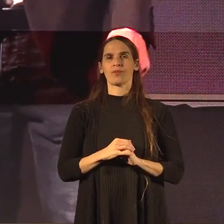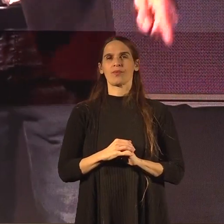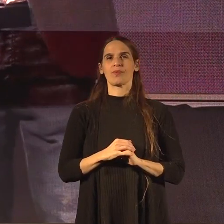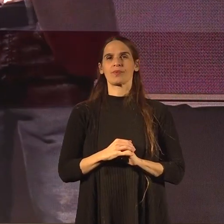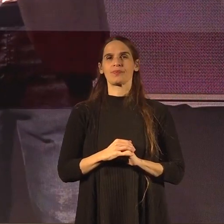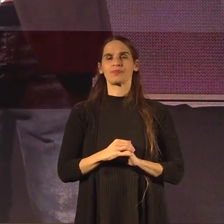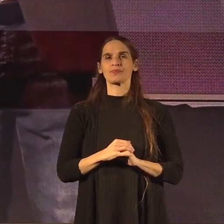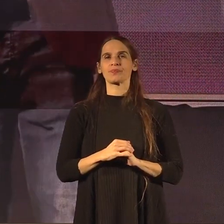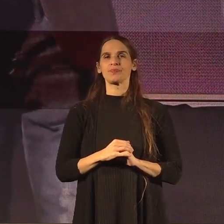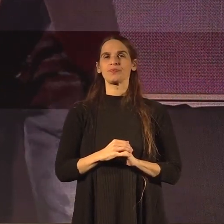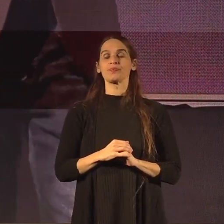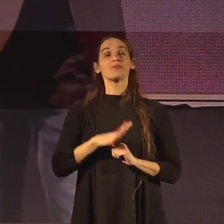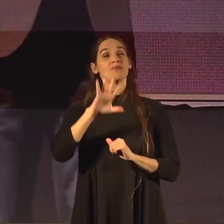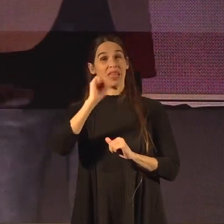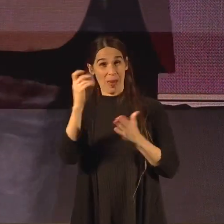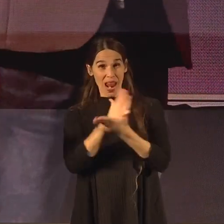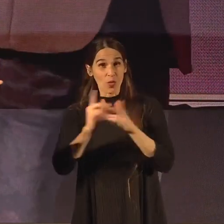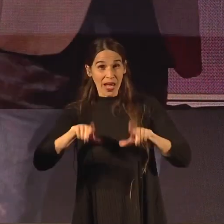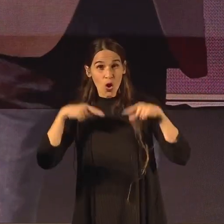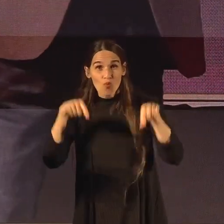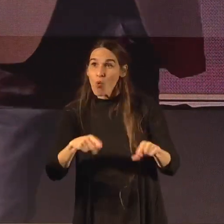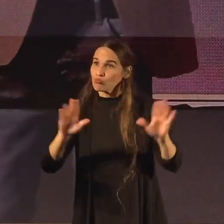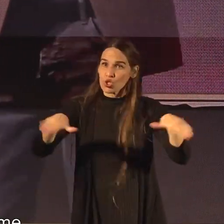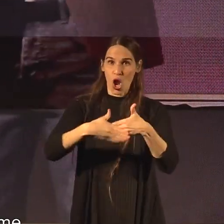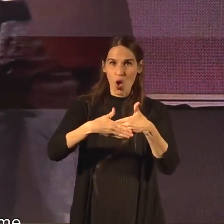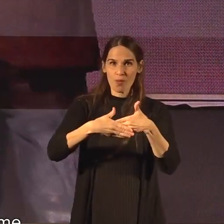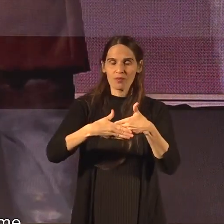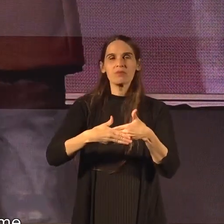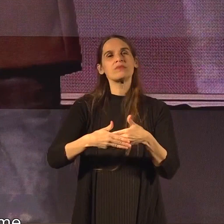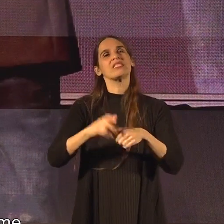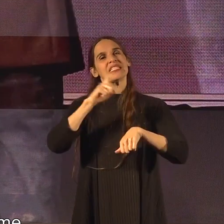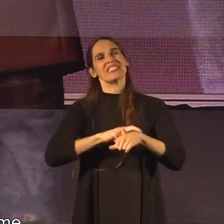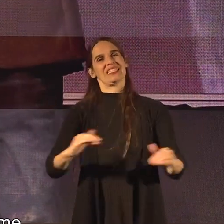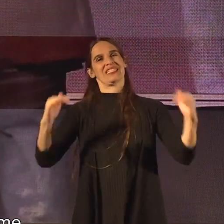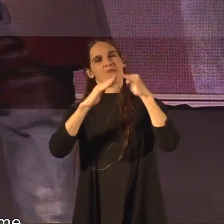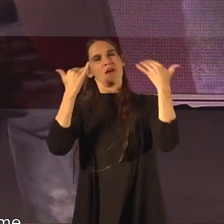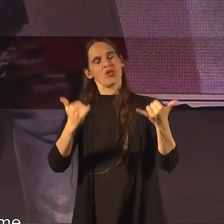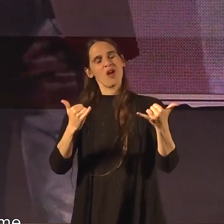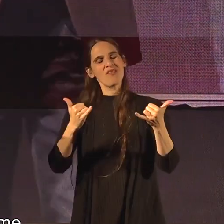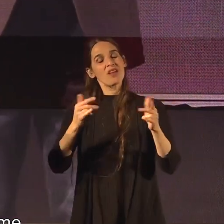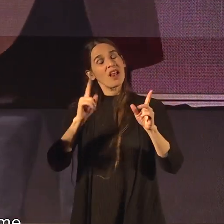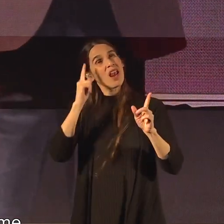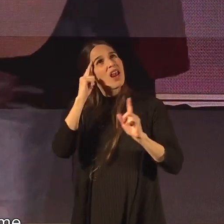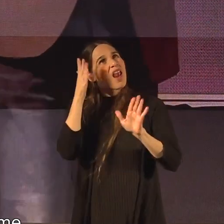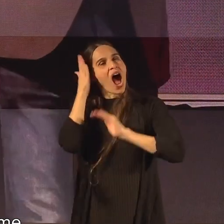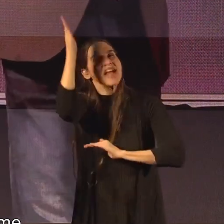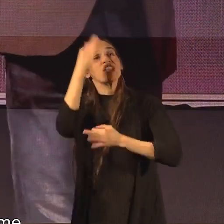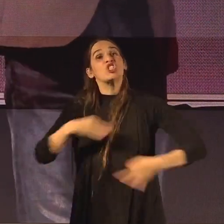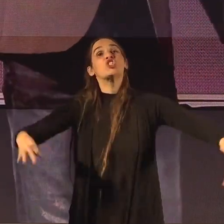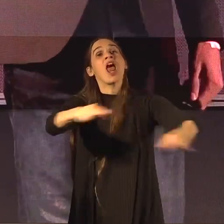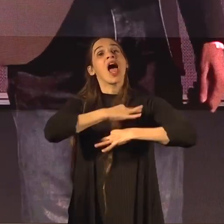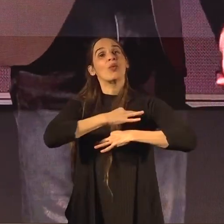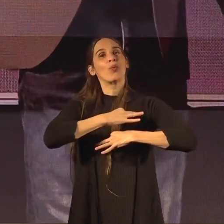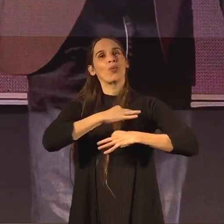אם החלטנו לחיות כאן בשלום אז הגיע הזמן לדאוג לעתיד שלנו